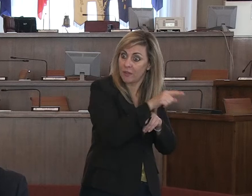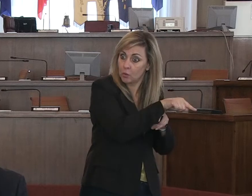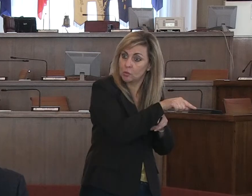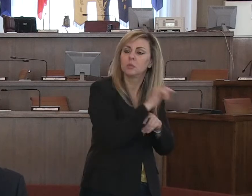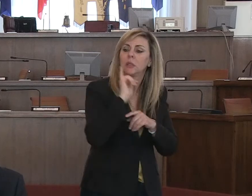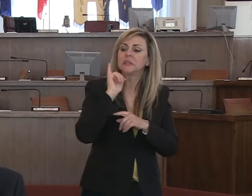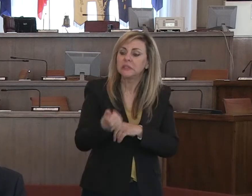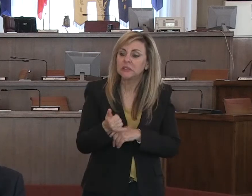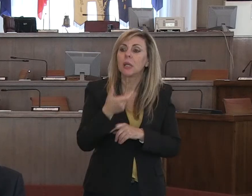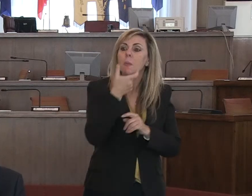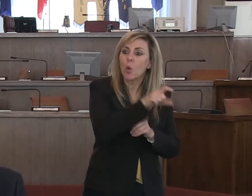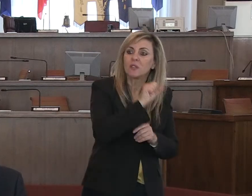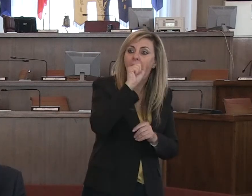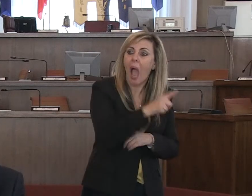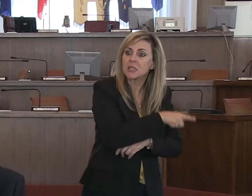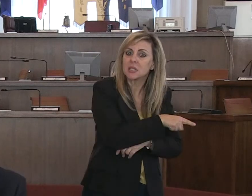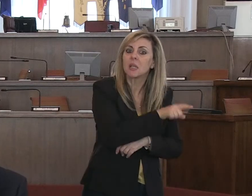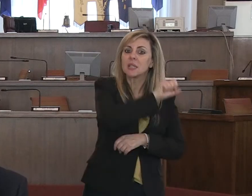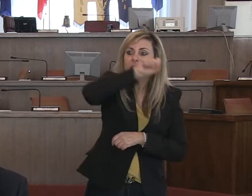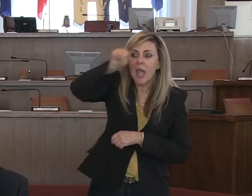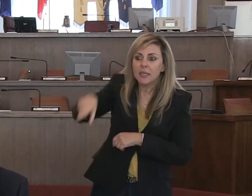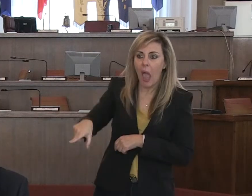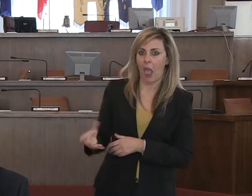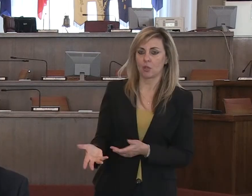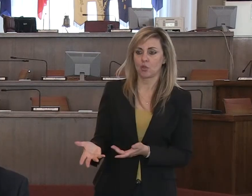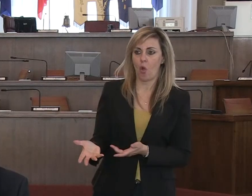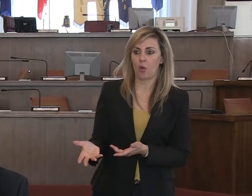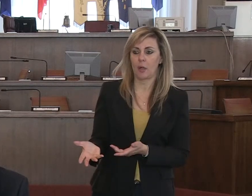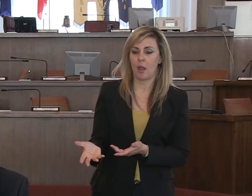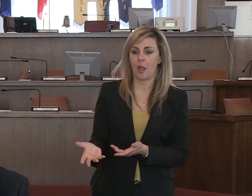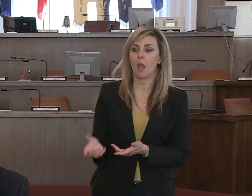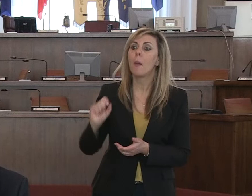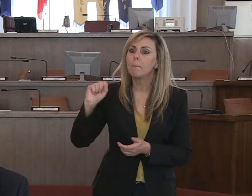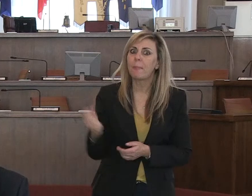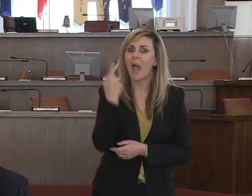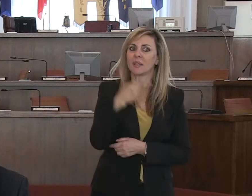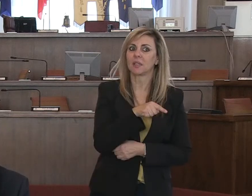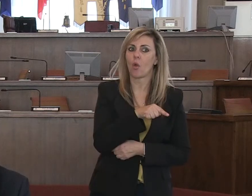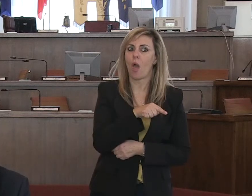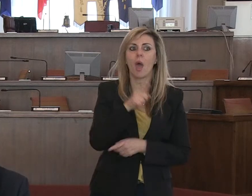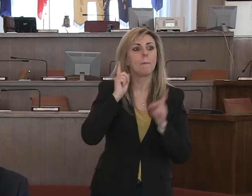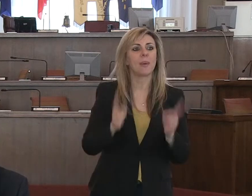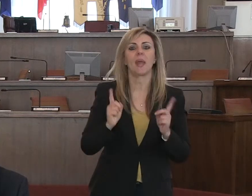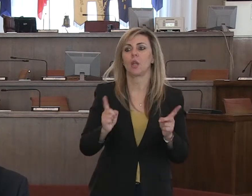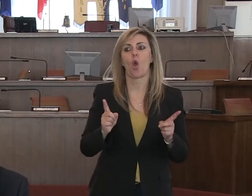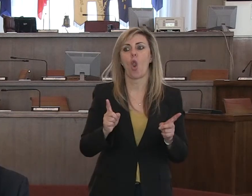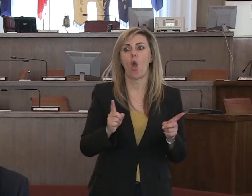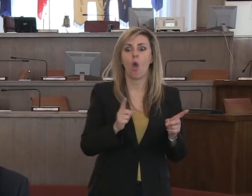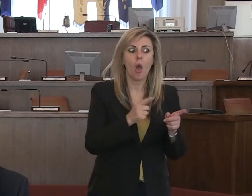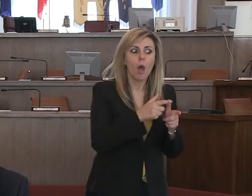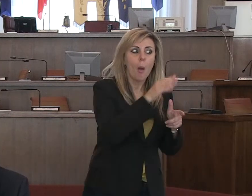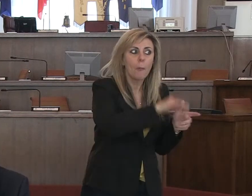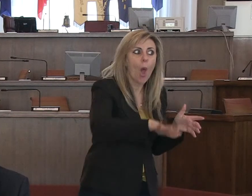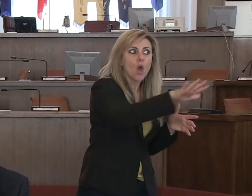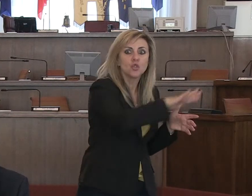Sì, perché le AS hanno segnalato il particolare pericolo di quel focolaio non avendo